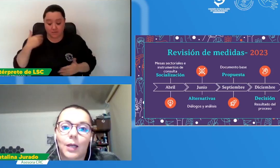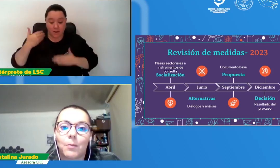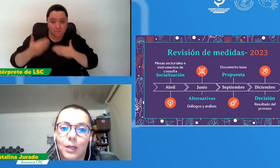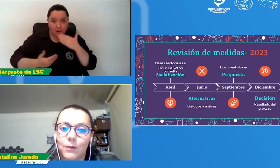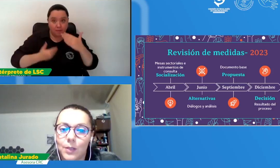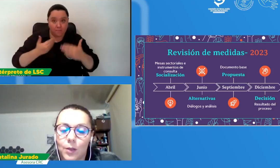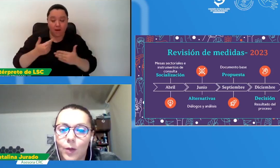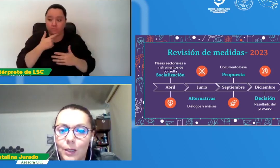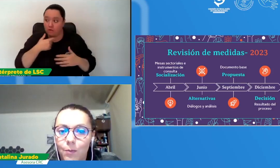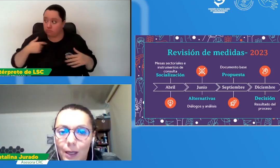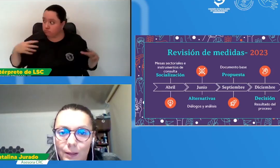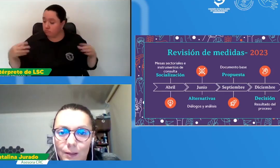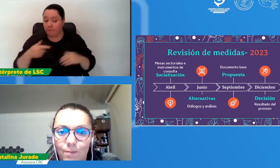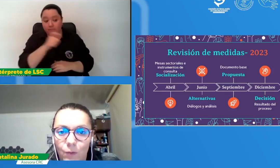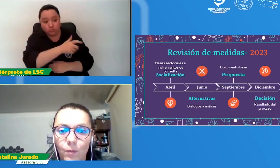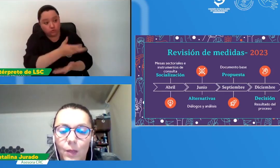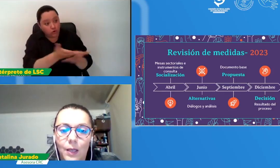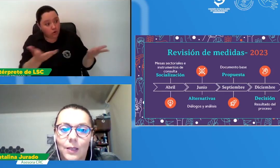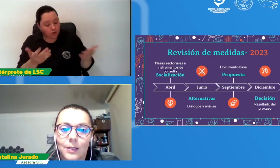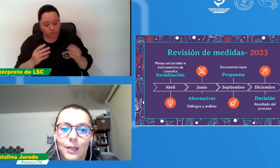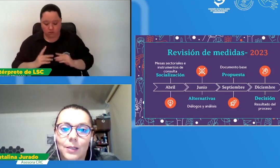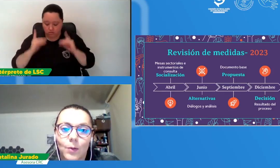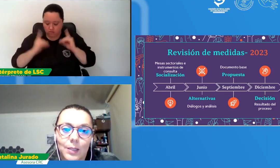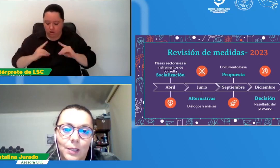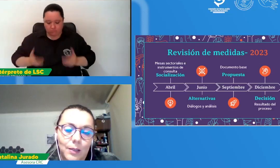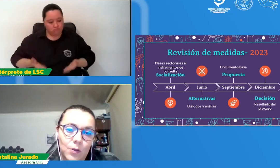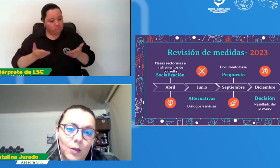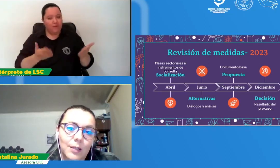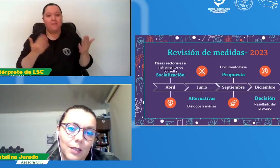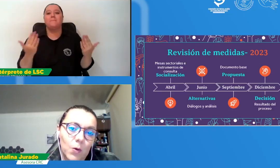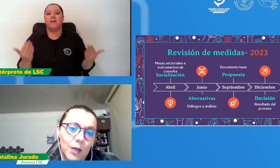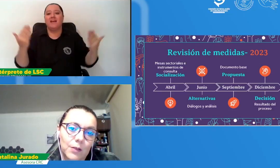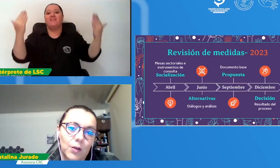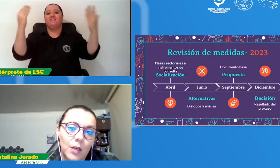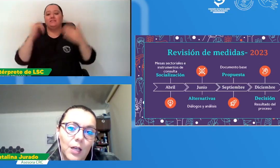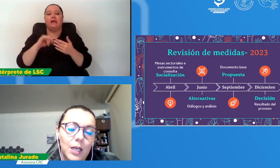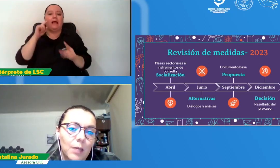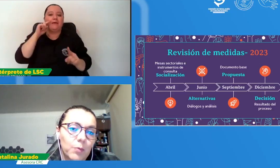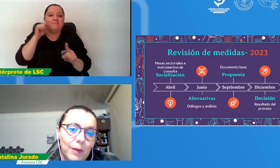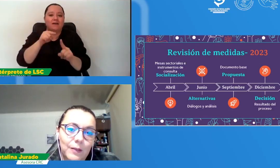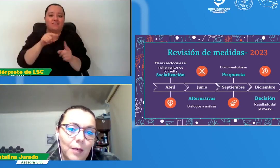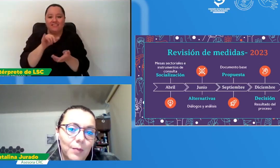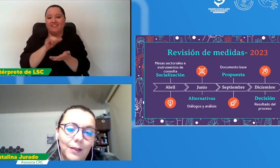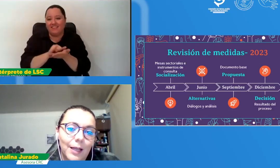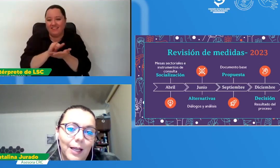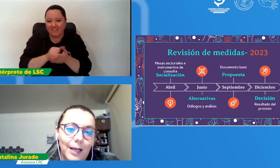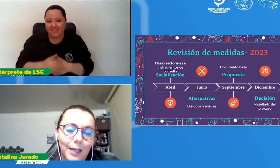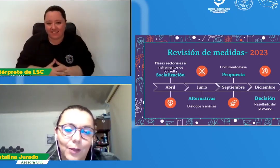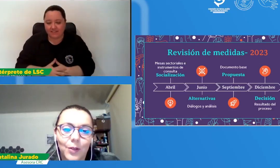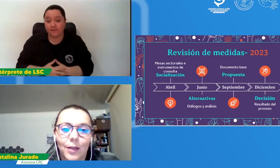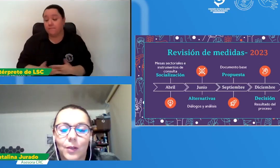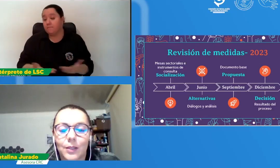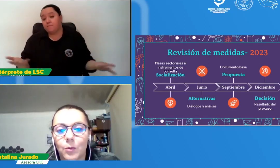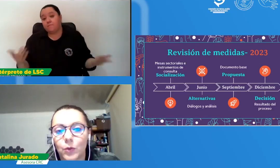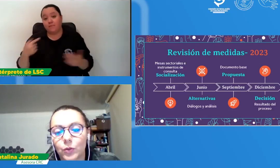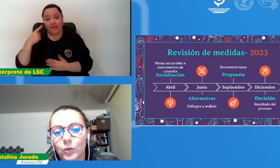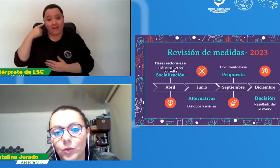beneficia a todas las partes, ¿no? Esa es nuestra intención, esa es la vocación y pues básicamente el reto y en lo que estamos nosotros ahorita